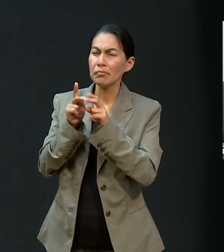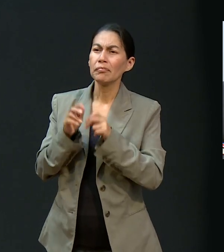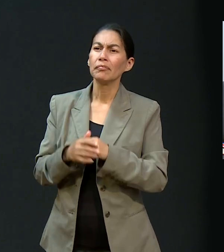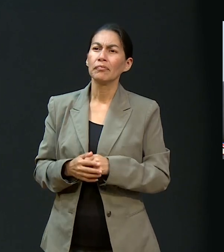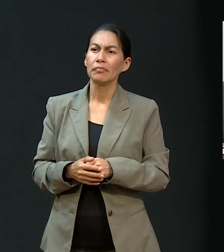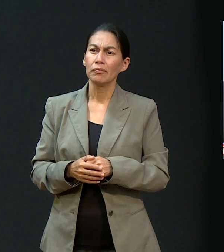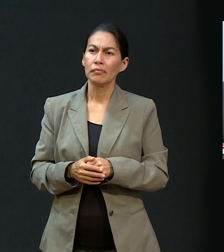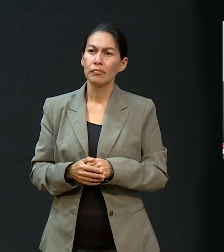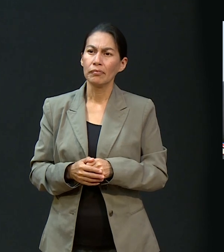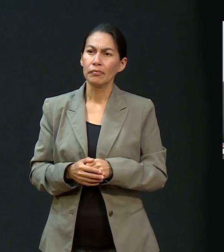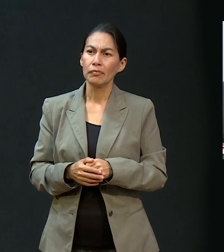papás.